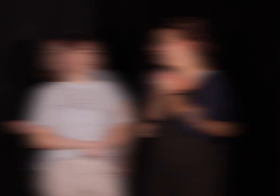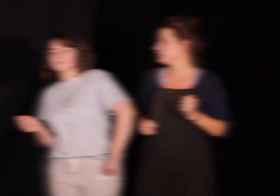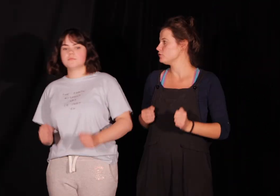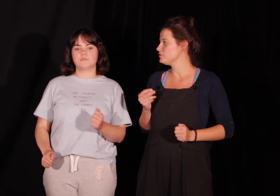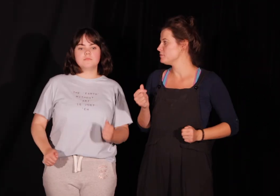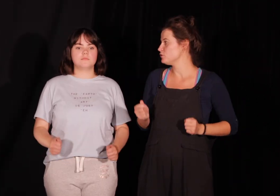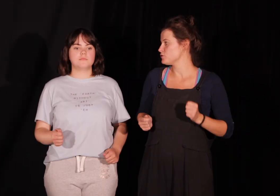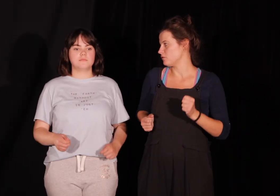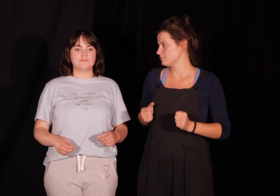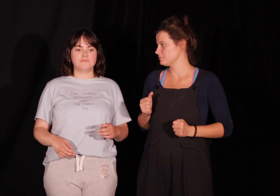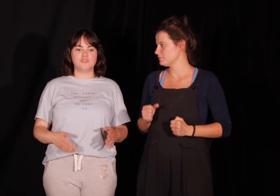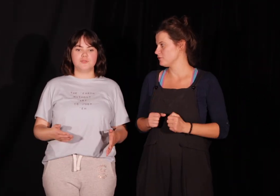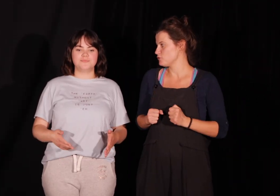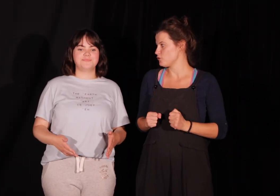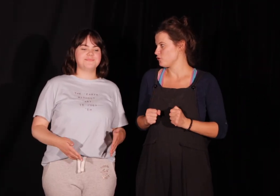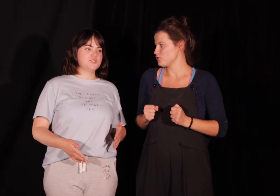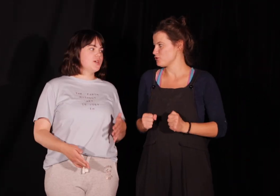To idziemy do ZOO. Do ZOO. ZOO.